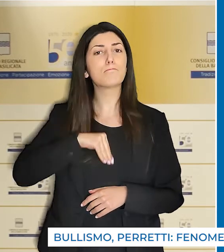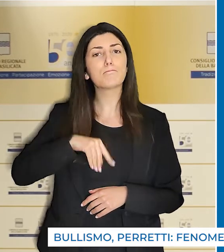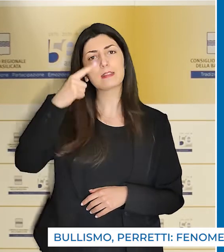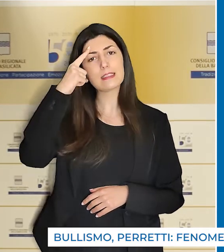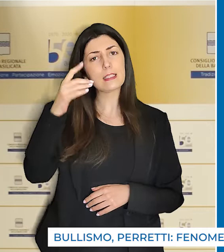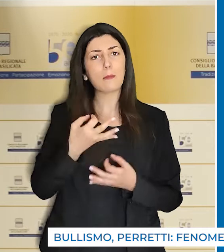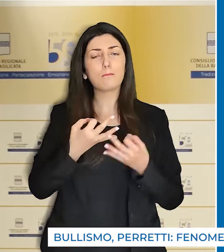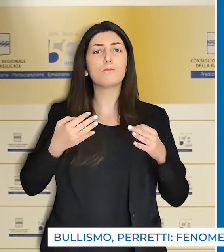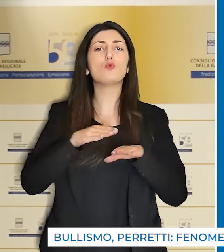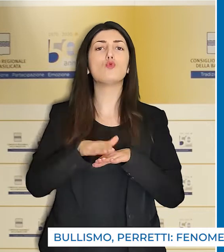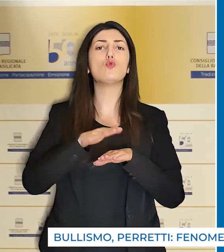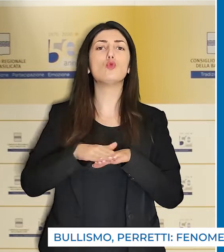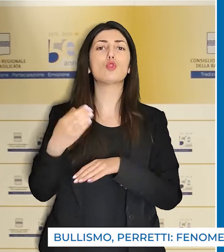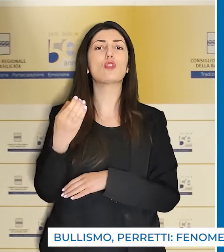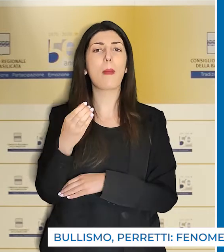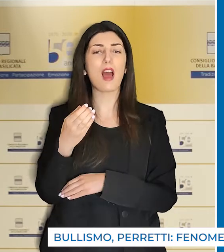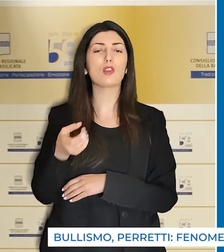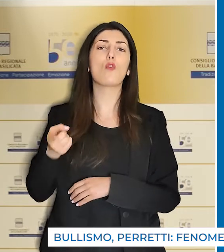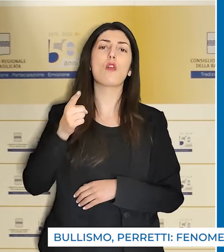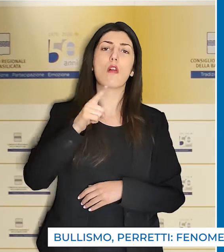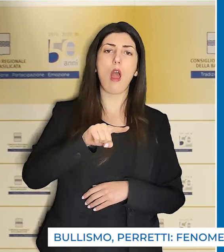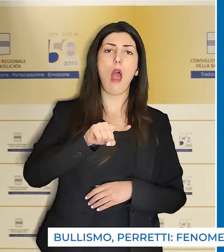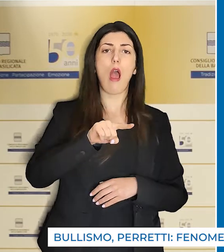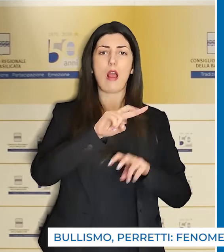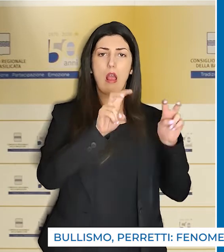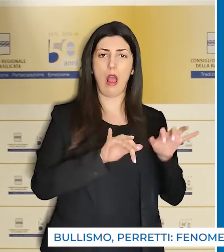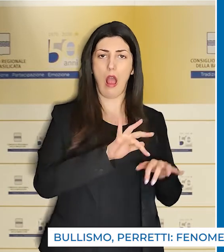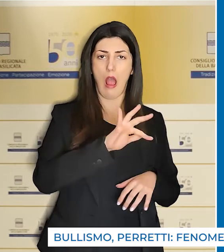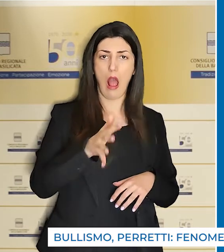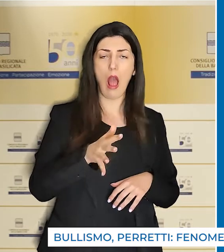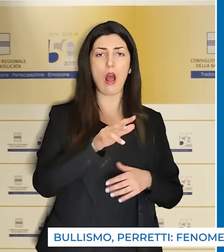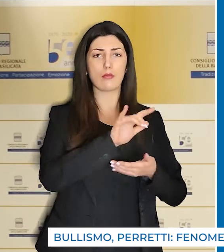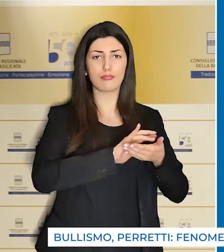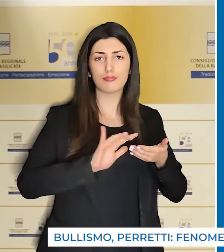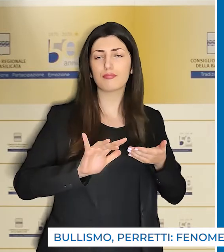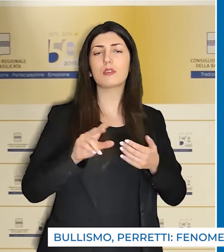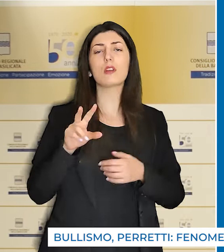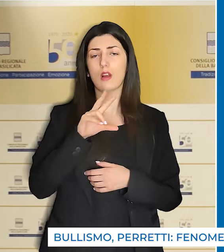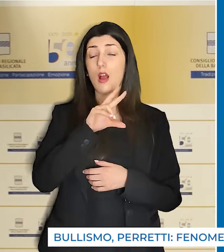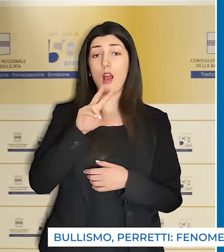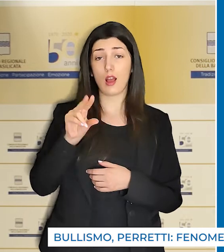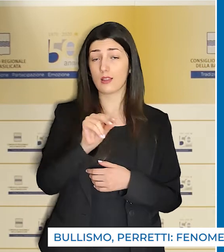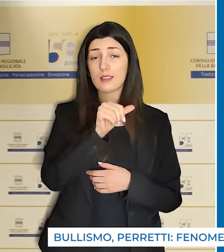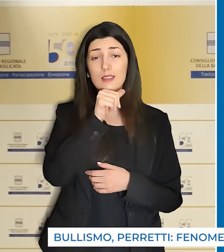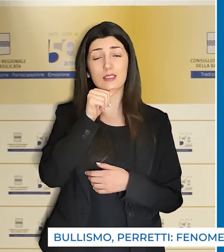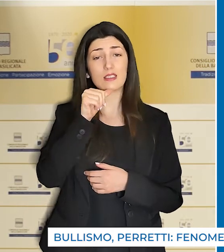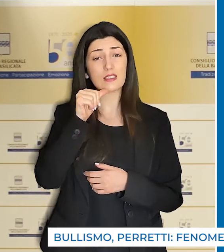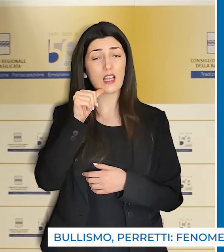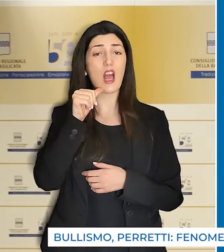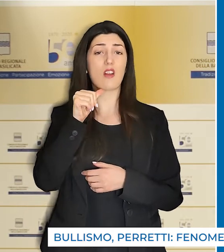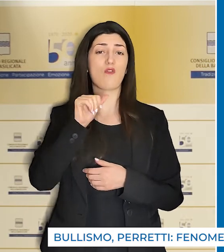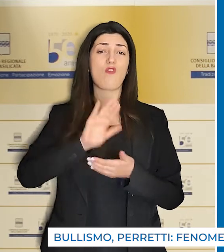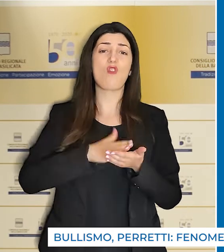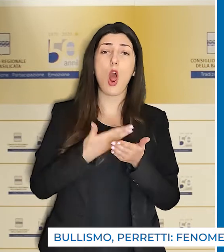consapevole dello smartphone e degli altri dispositivi, ha detto, devono interiorizzare